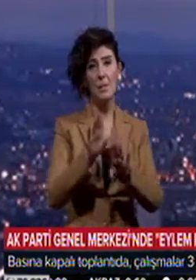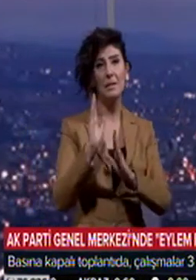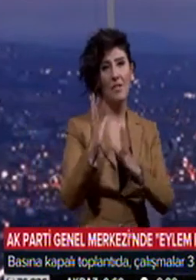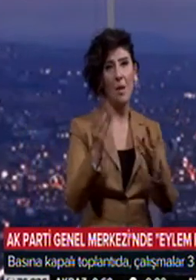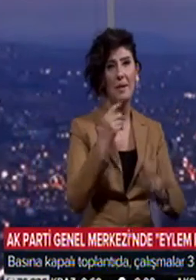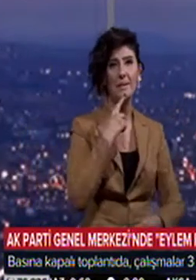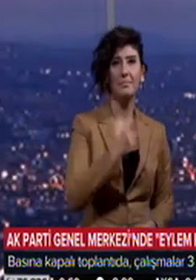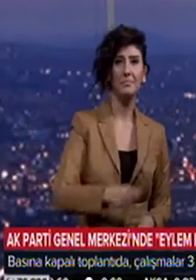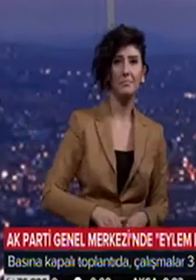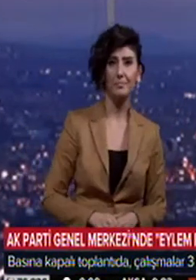etti.